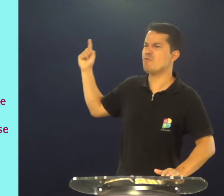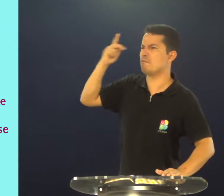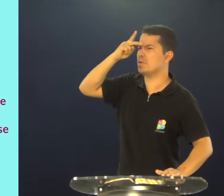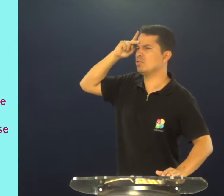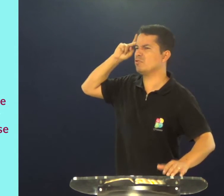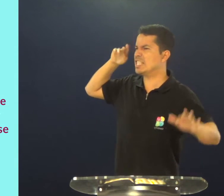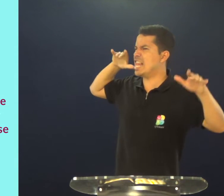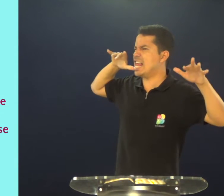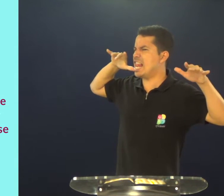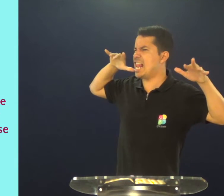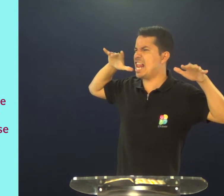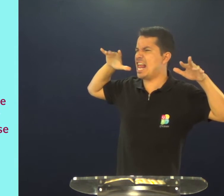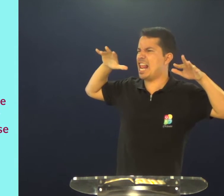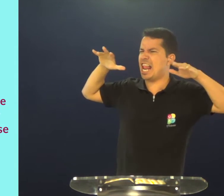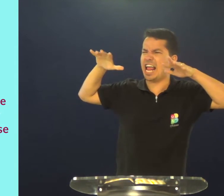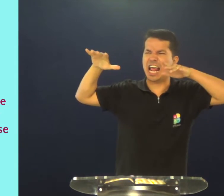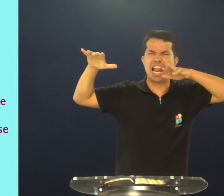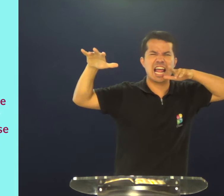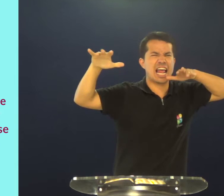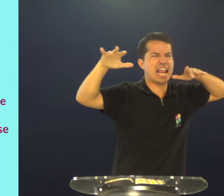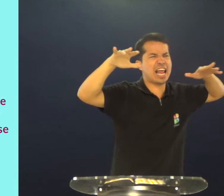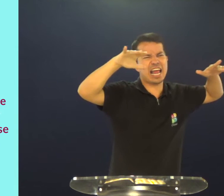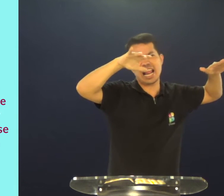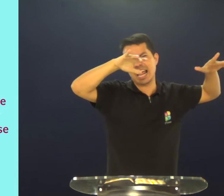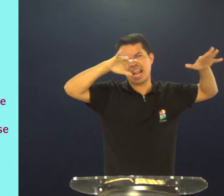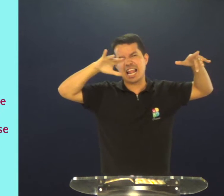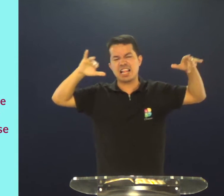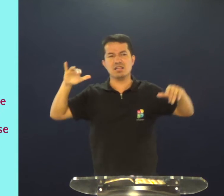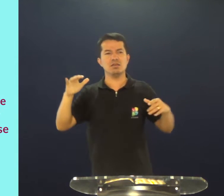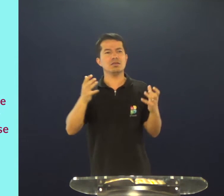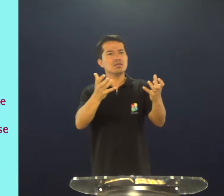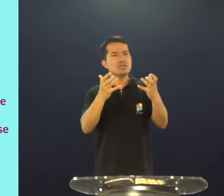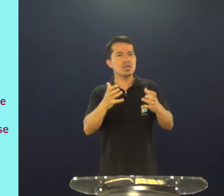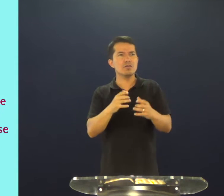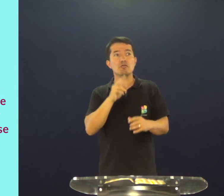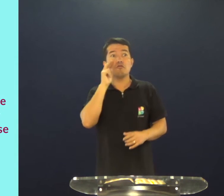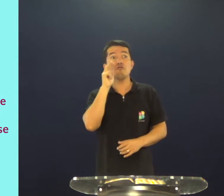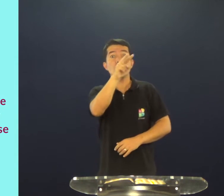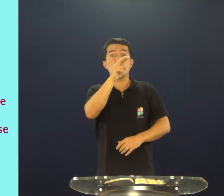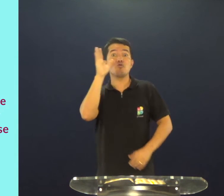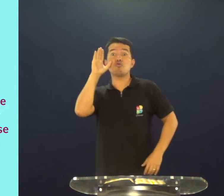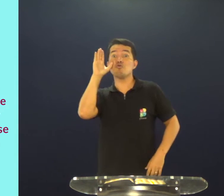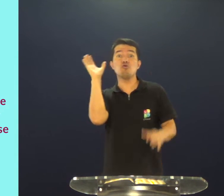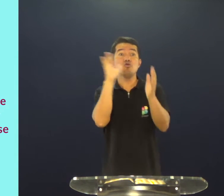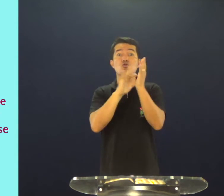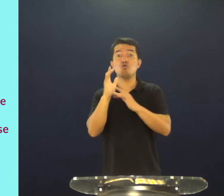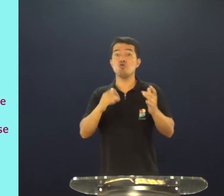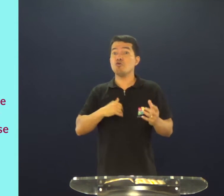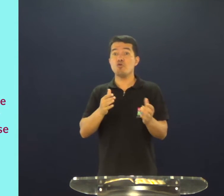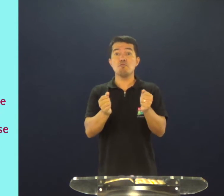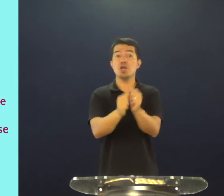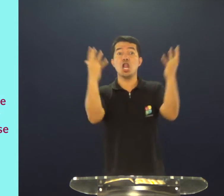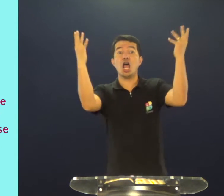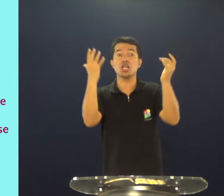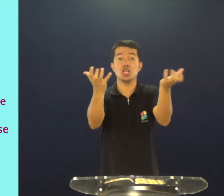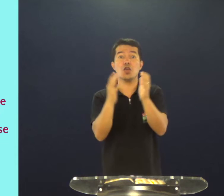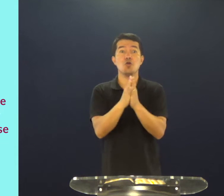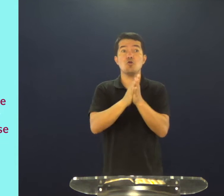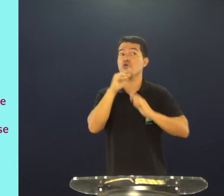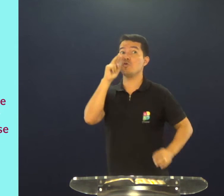15 mil pessoas estavam ali, e elas queriam ver o